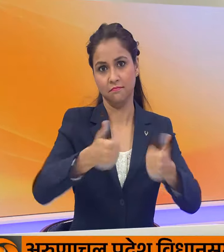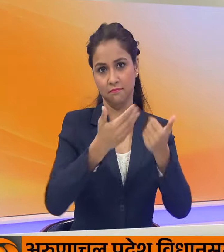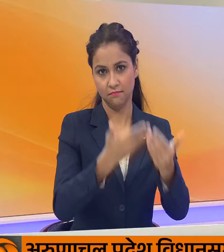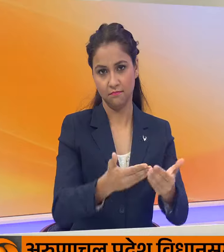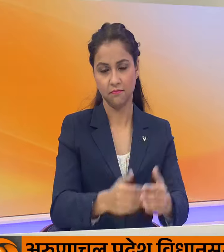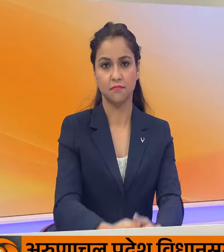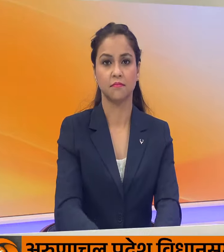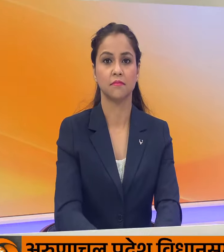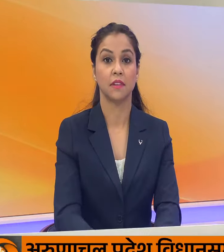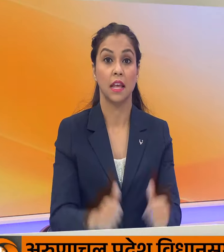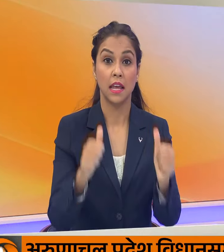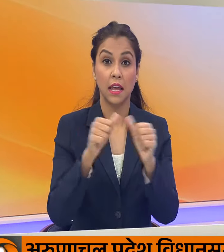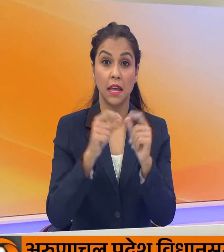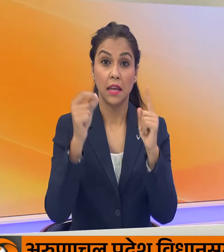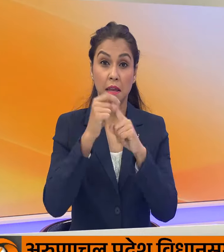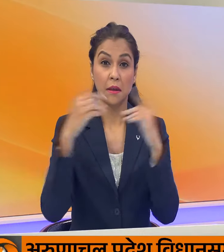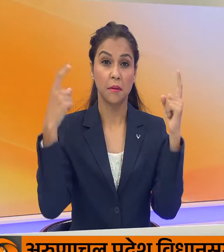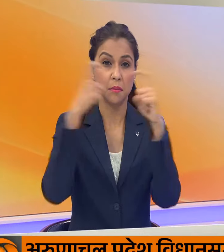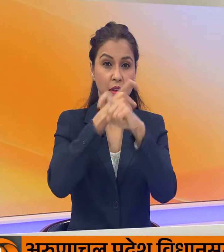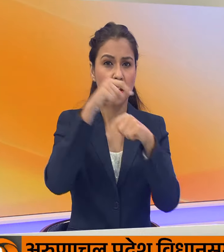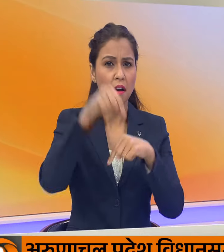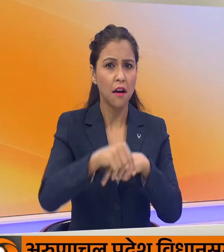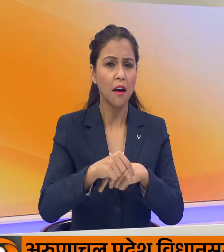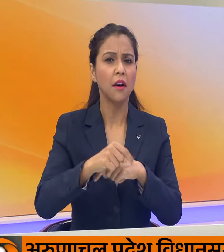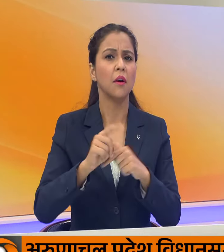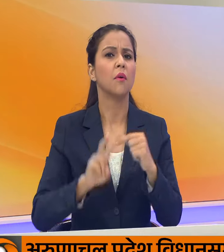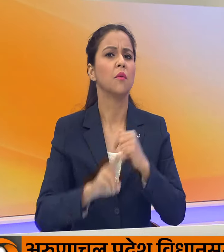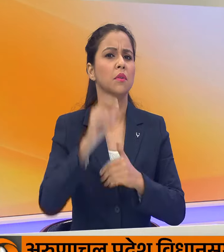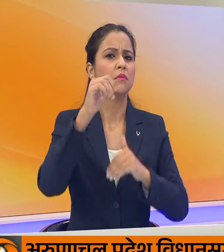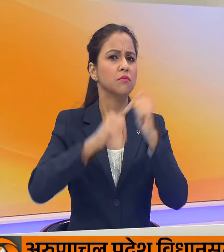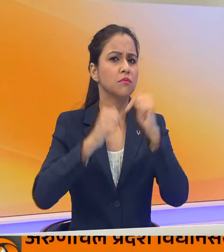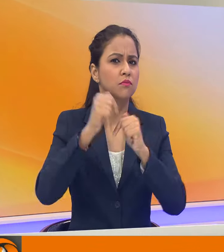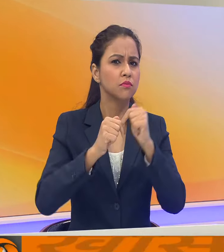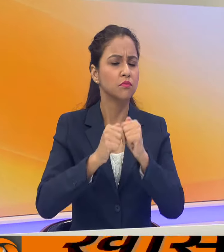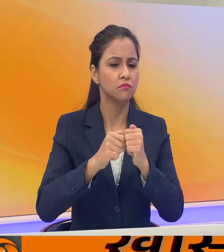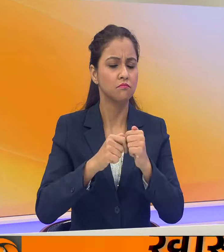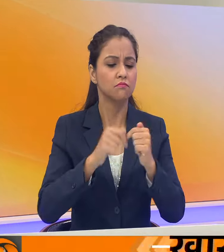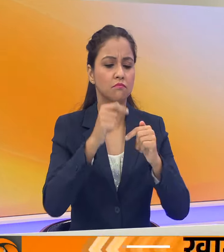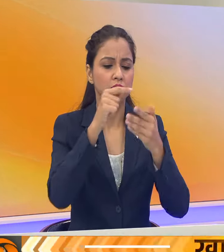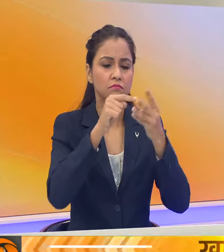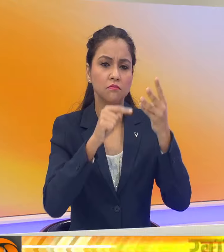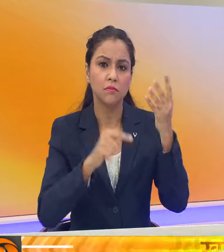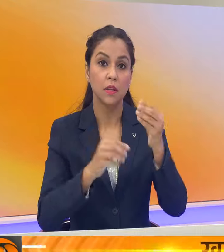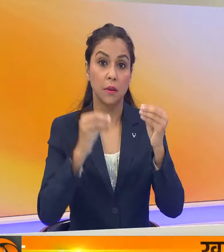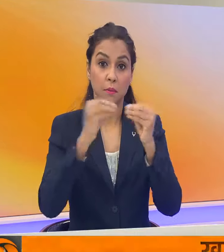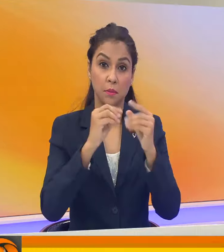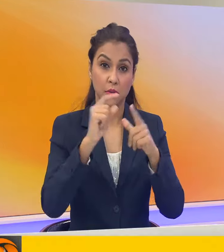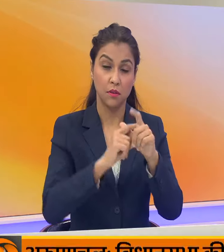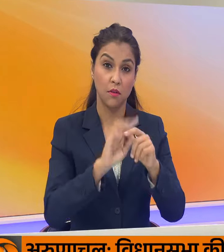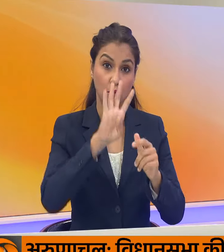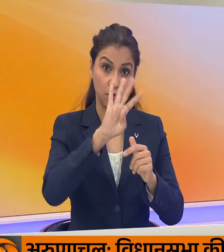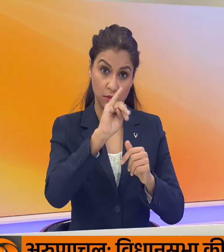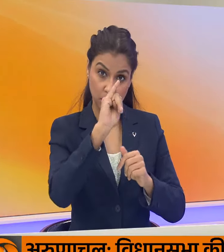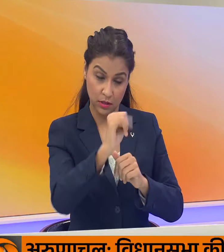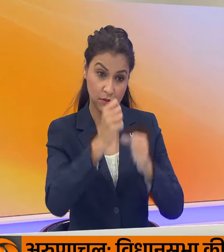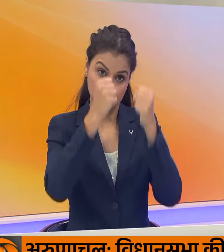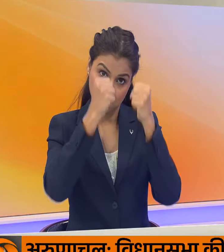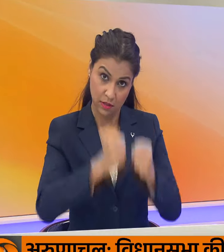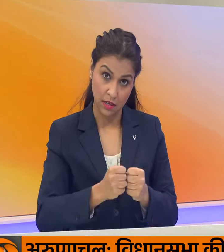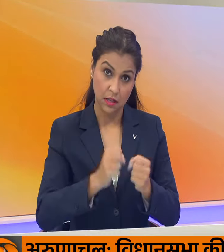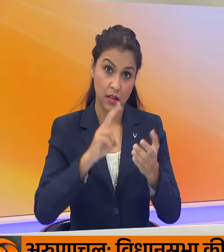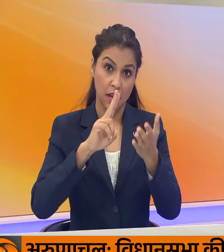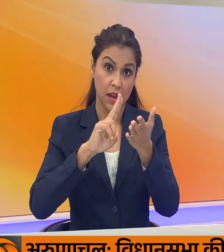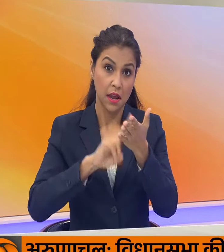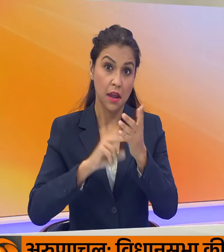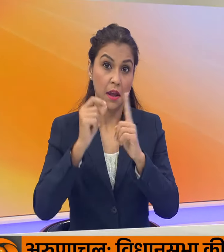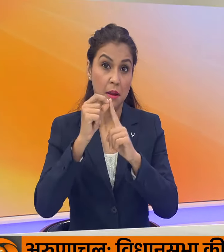अरुनाचल प्रदीश में आज विधान सभा चुनाव शेत्रों के लिए मत गणना हुई इनमें बीजेपी को 46 सीटें नैशनल